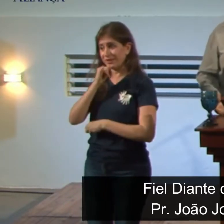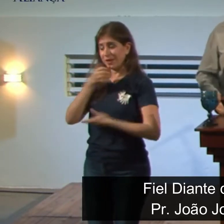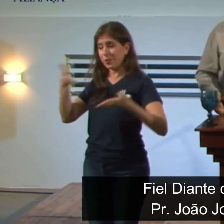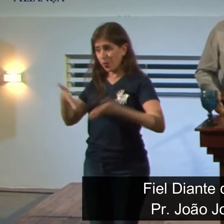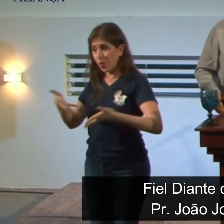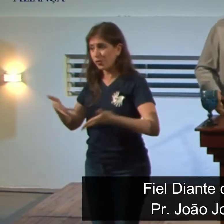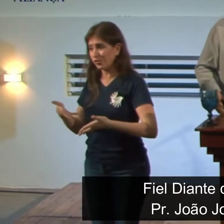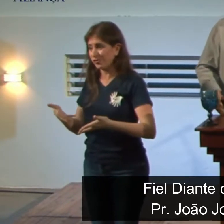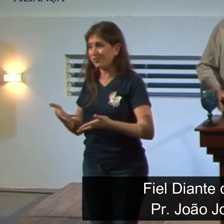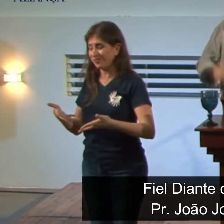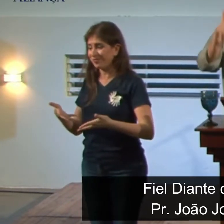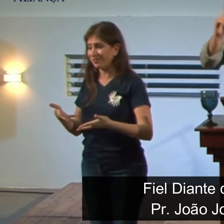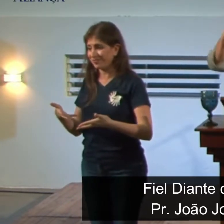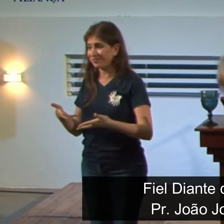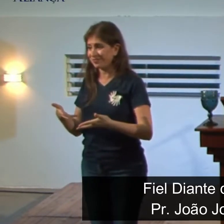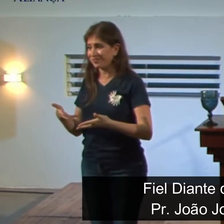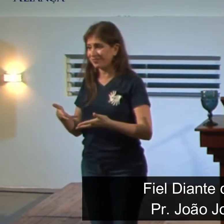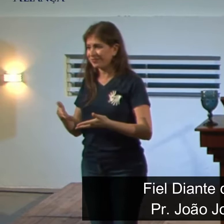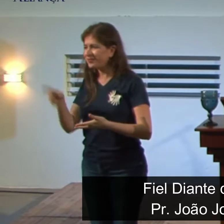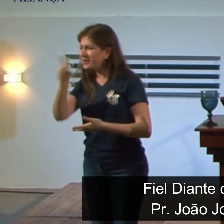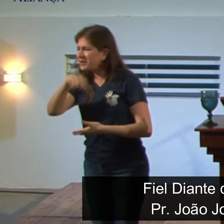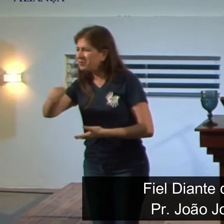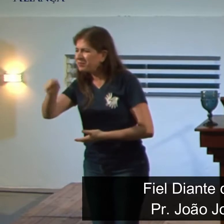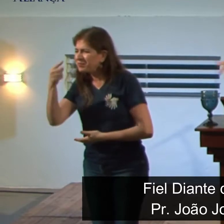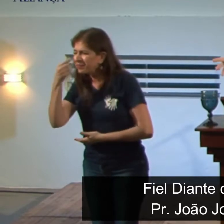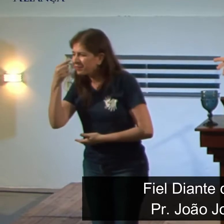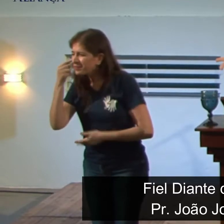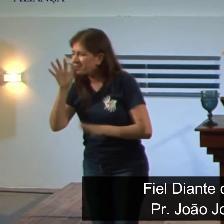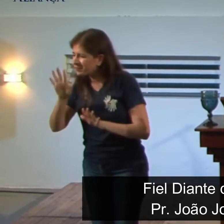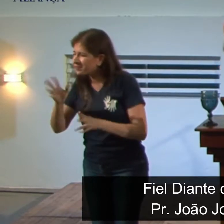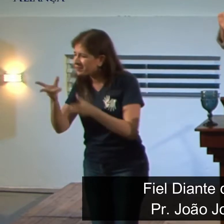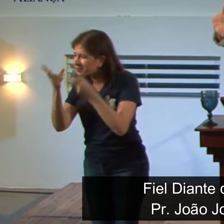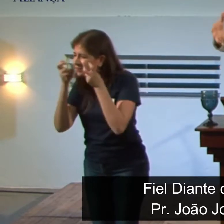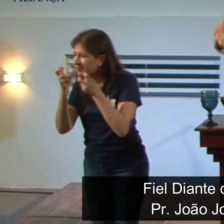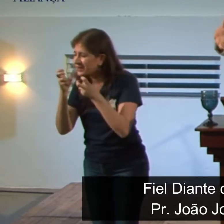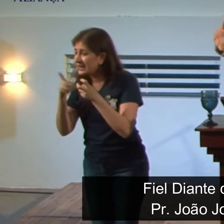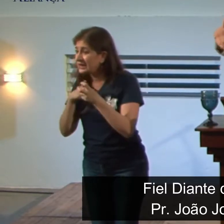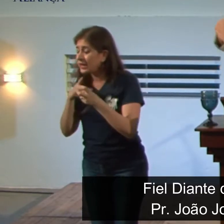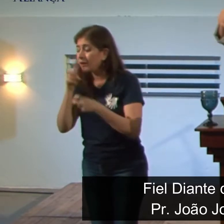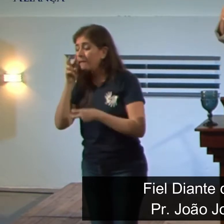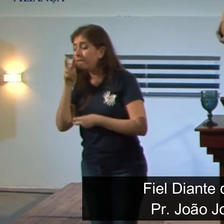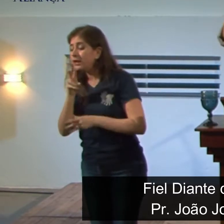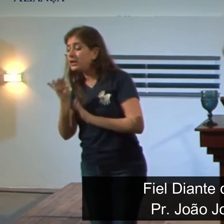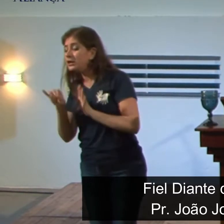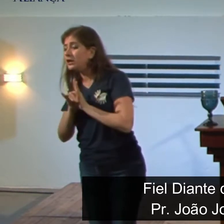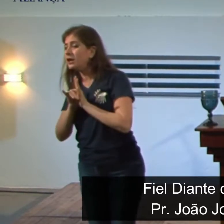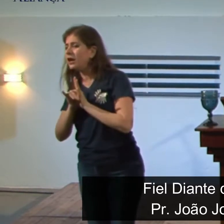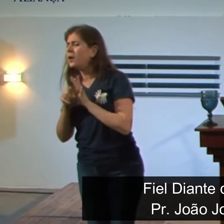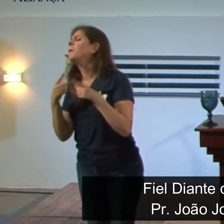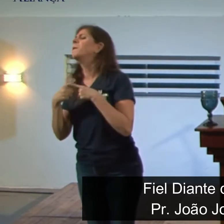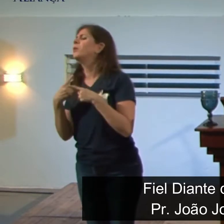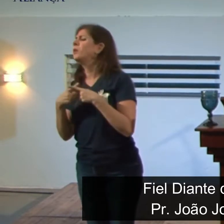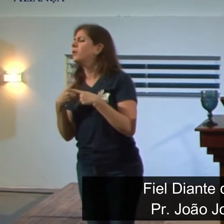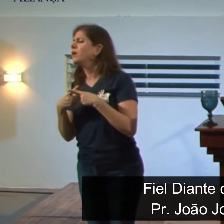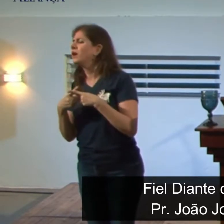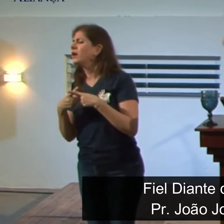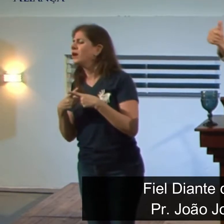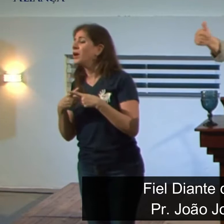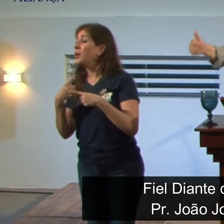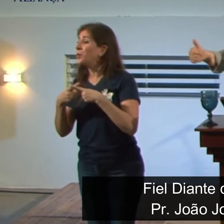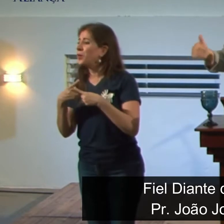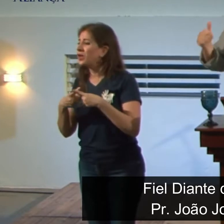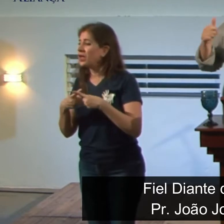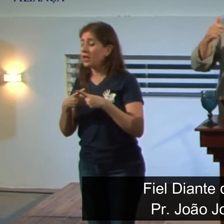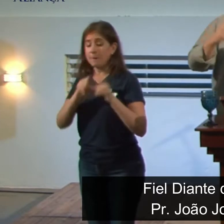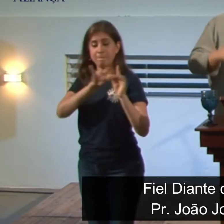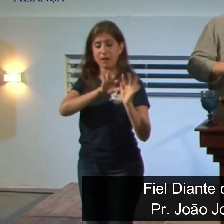nossos dias. Para você ter uma noção, eles tinham como alvo então a identidade. Por quê? Eles levavam